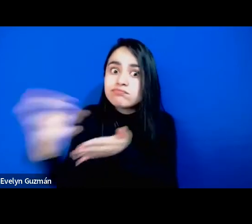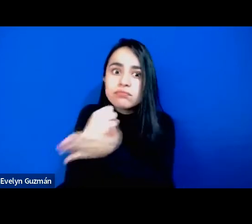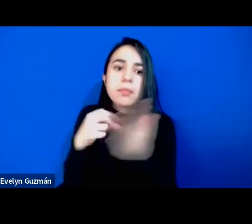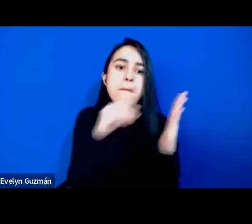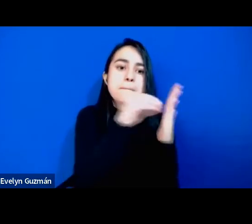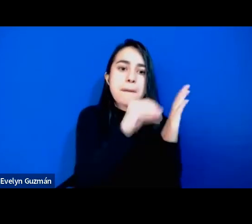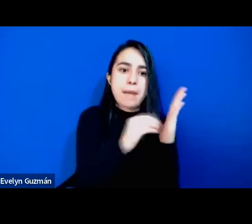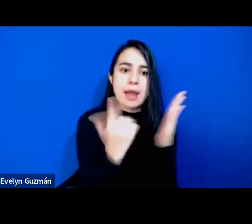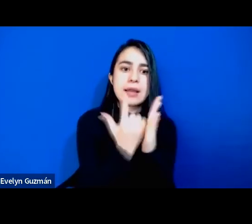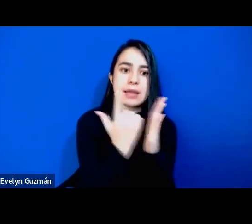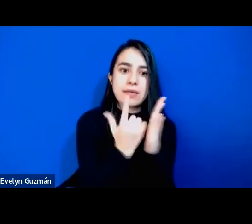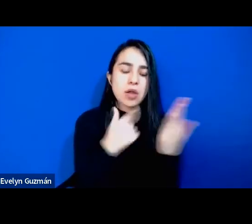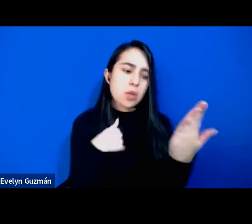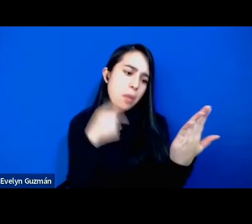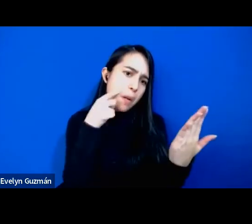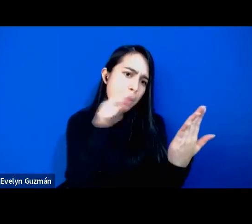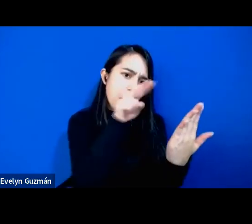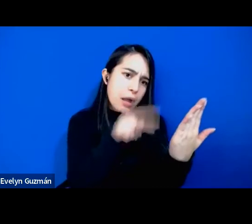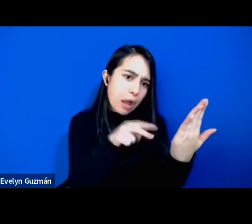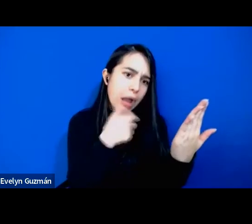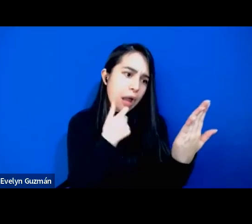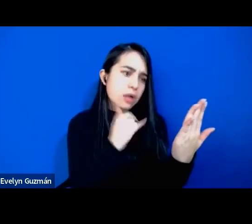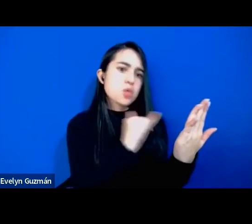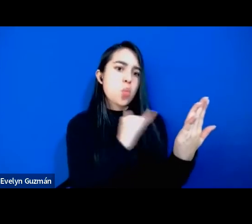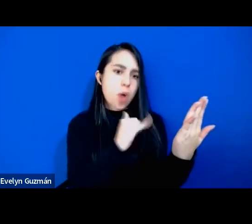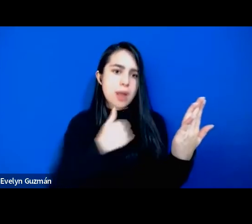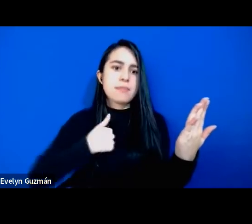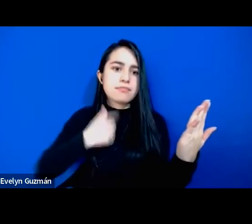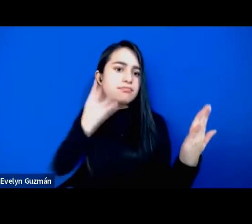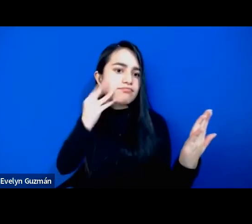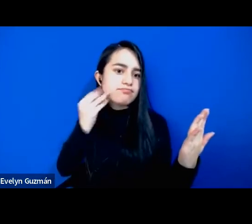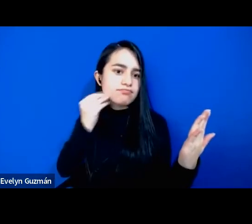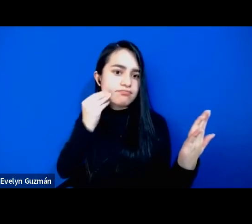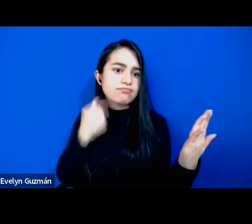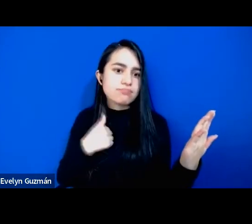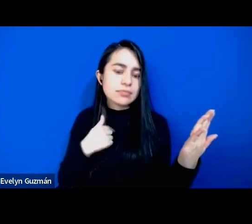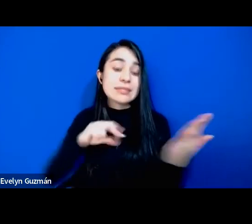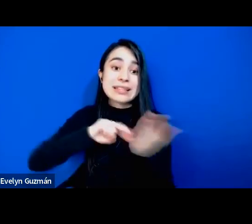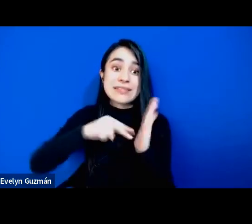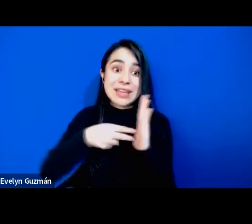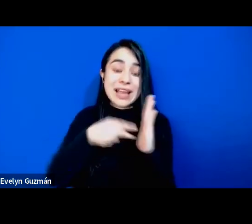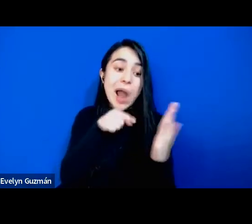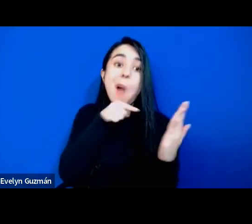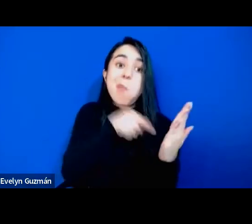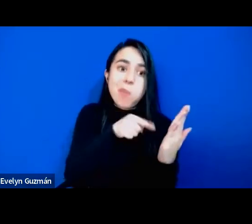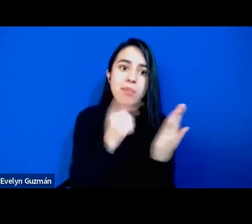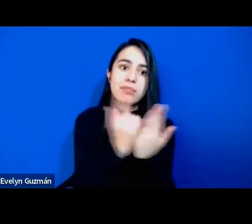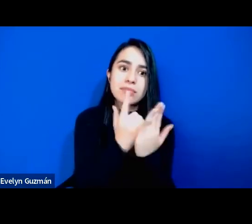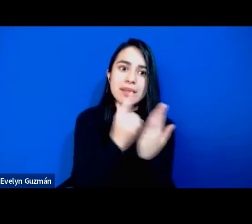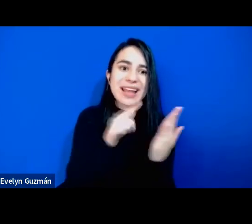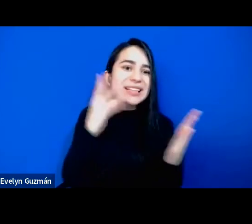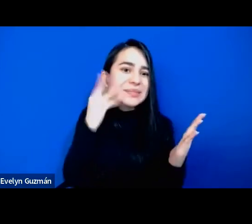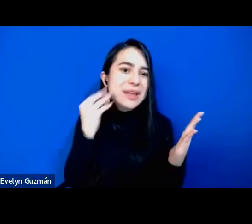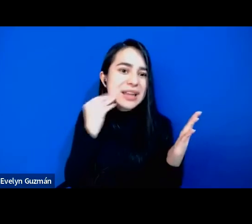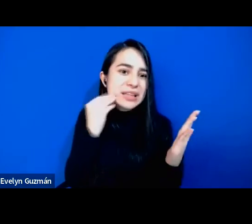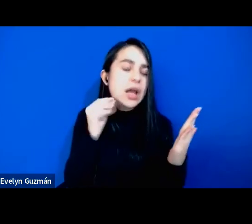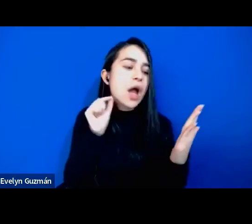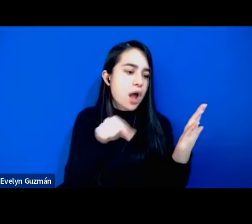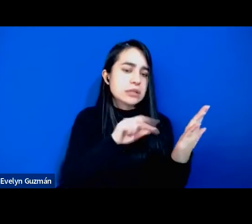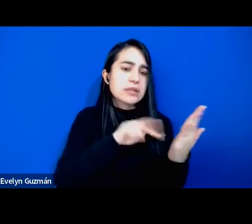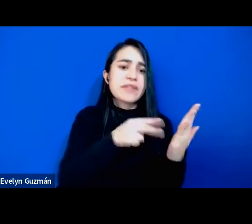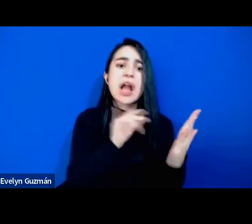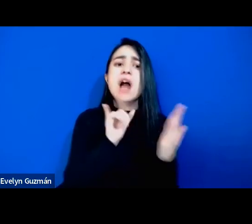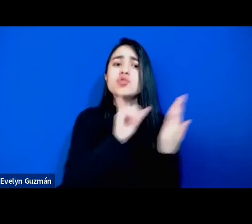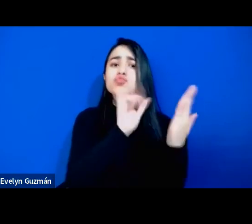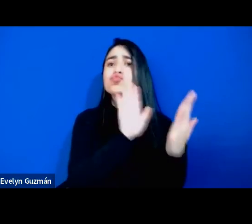algún espejo en mi propia experiencia es decir estas experiencias que están aquí en este libro la podemos extrapolar como bien decían mis